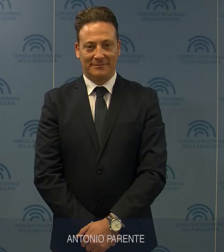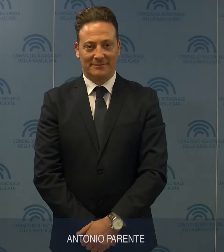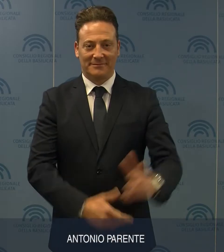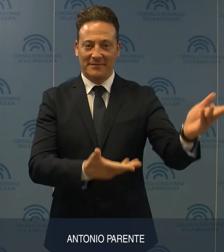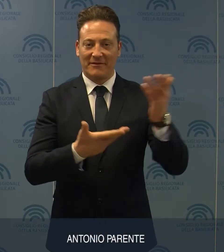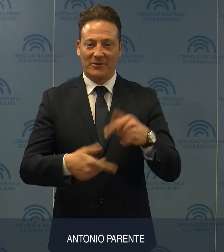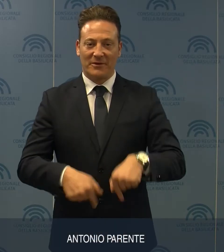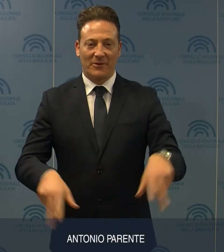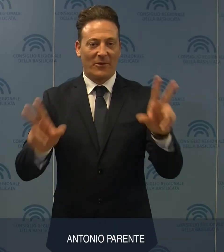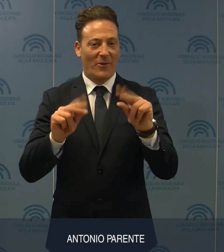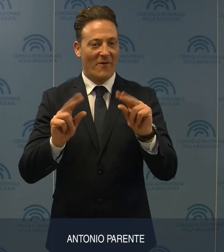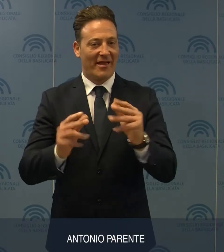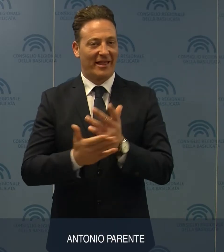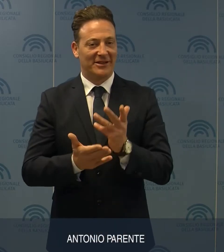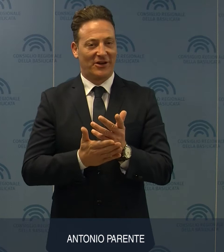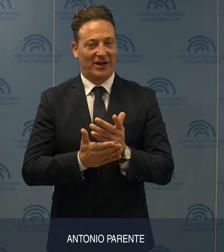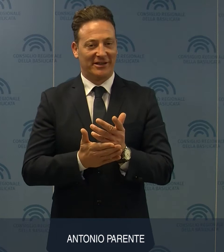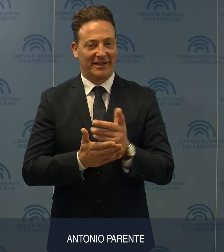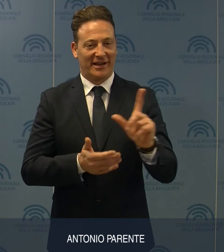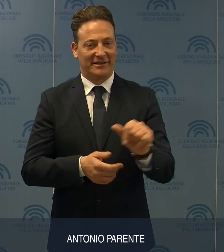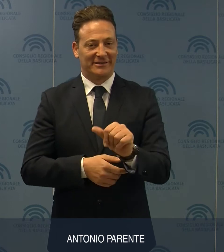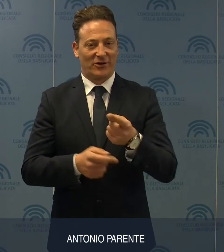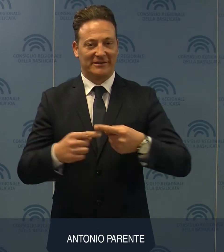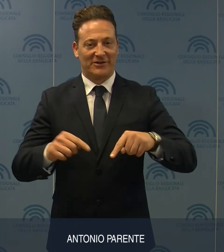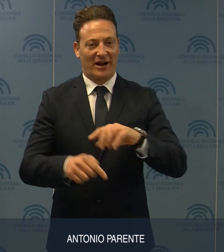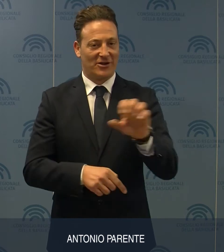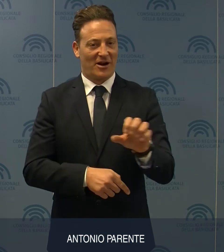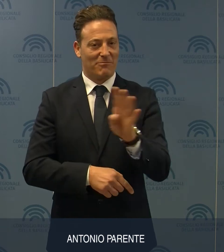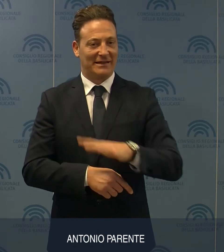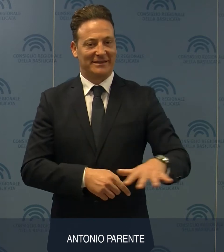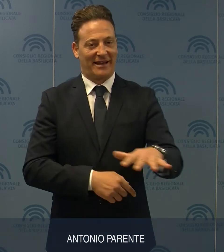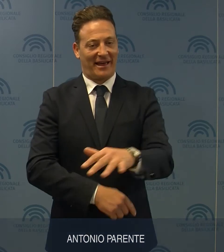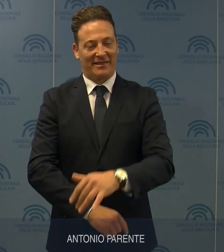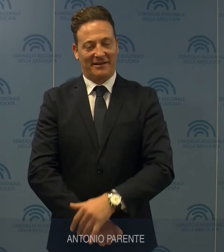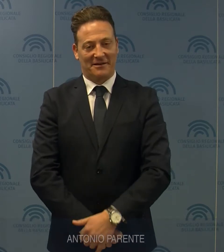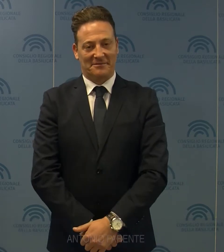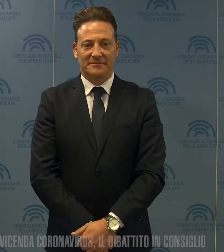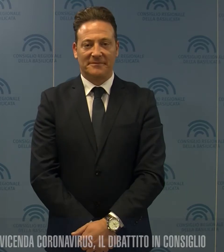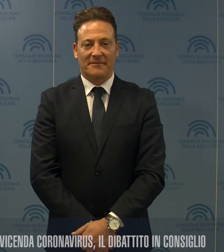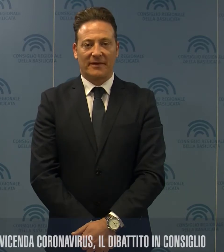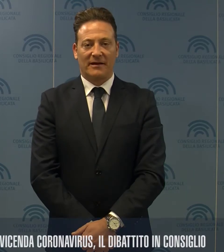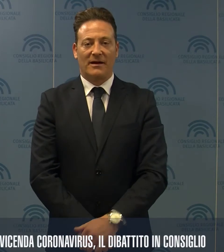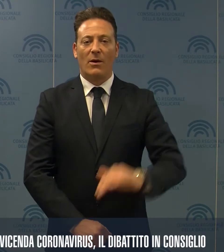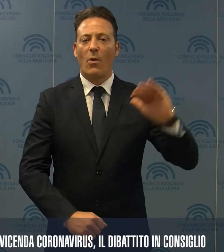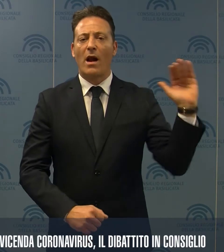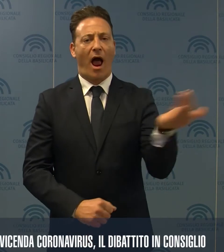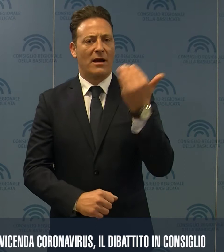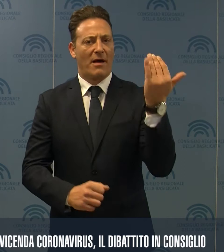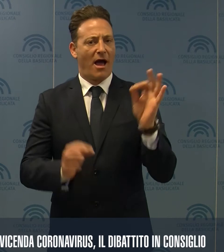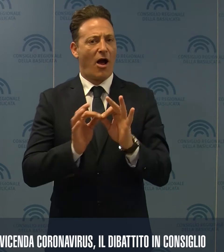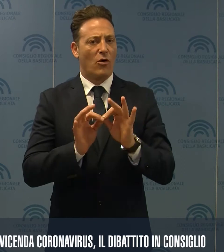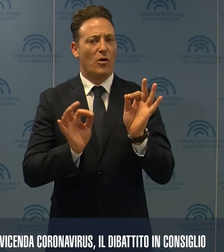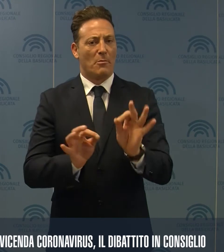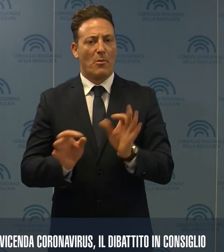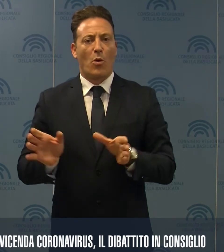Benvenuti alla nuova edizione del TG LIS del Consiglio regionale della Basilicata. Unanime accordo da